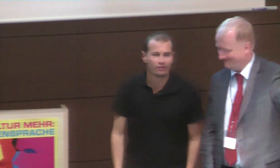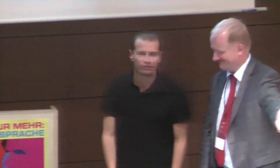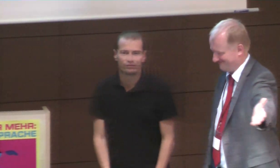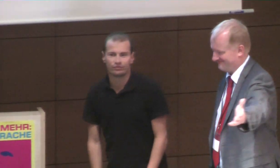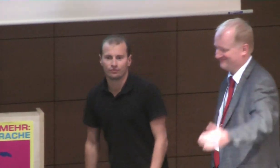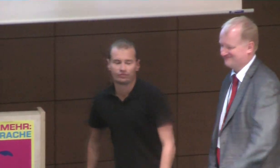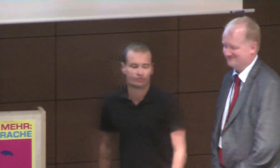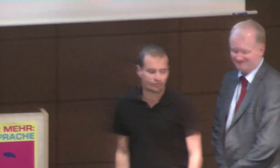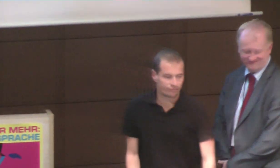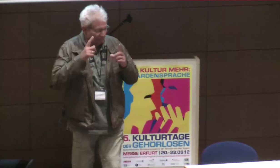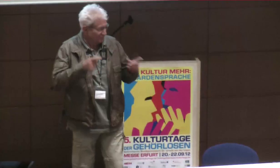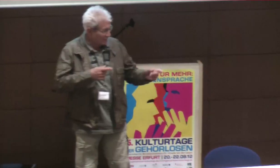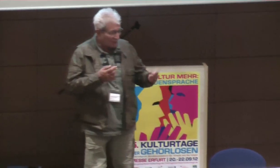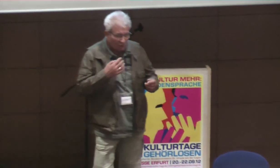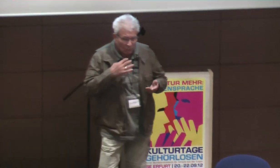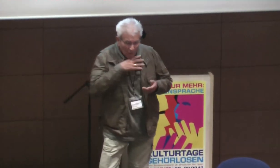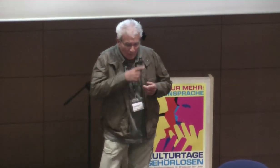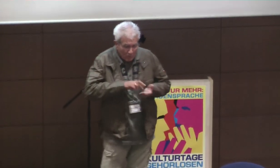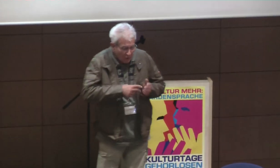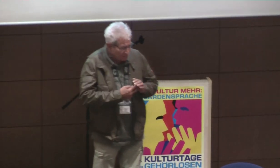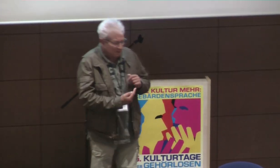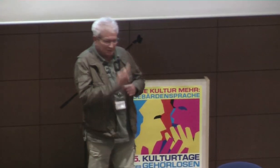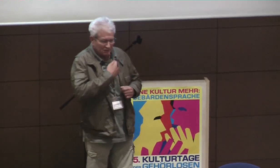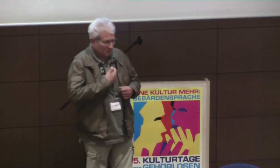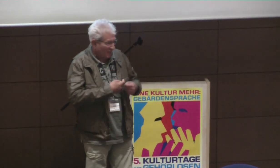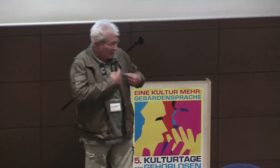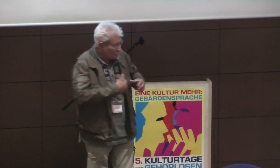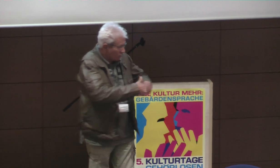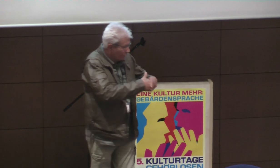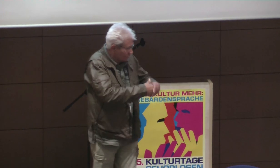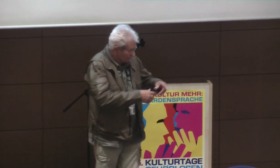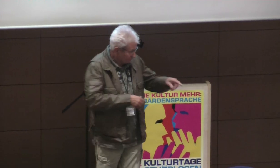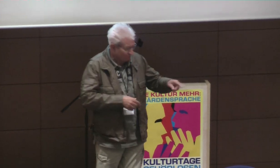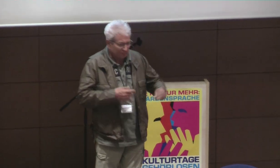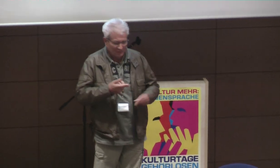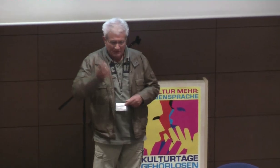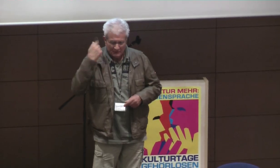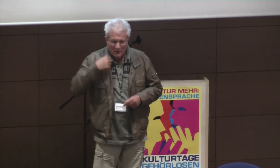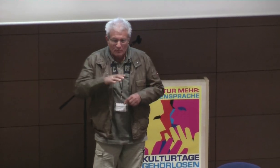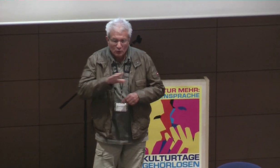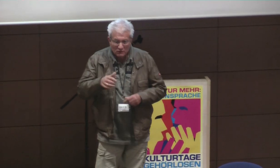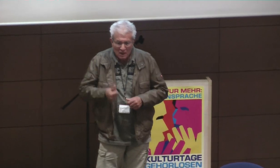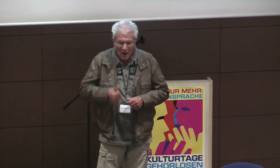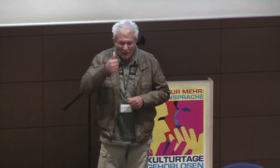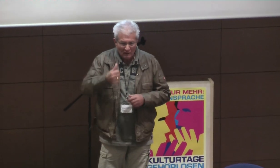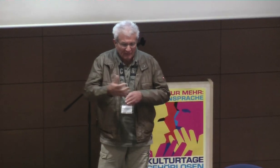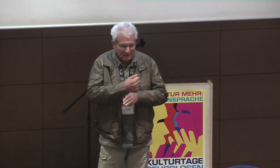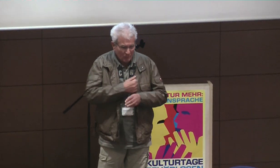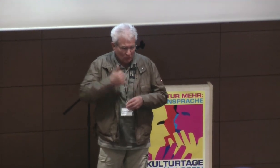ist ganz, dramatisch. Ich bin selbst wirklich erstaunt, dass du als erster, ähm, grüner Politiker und Tauber Politiker dabei bist,